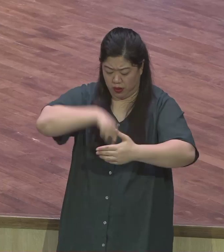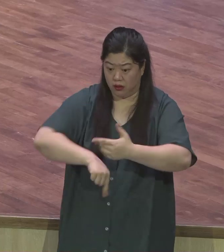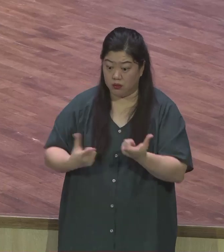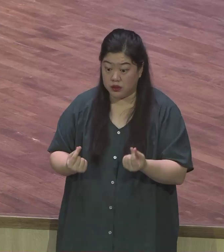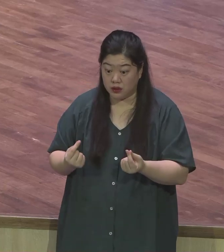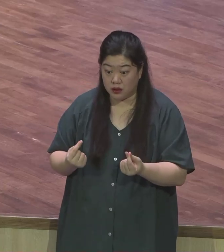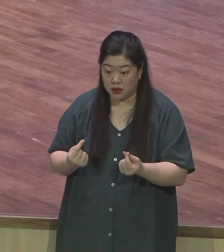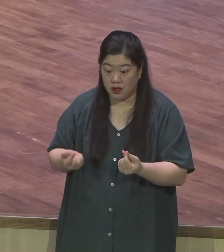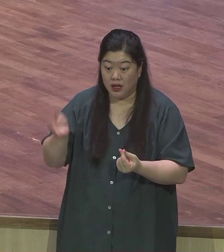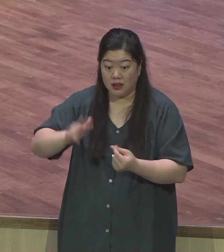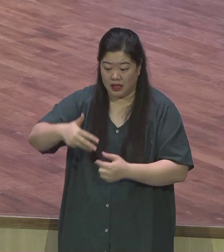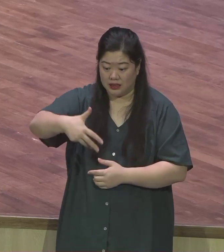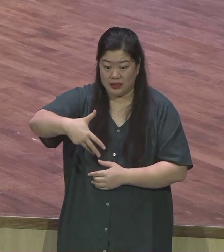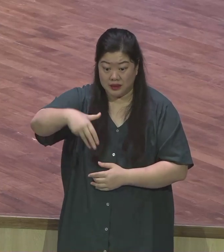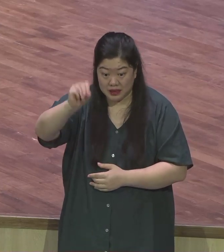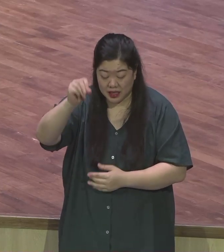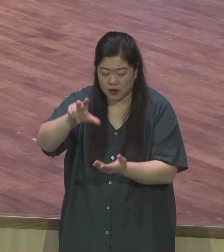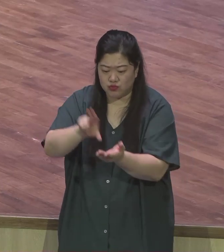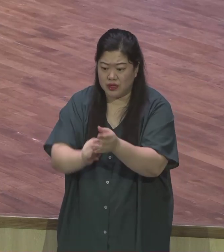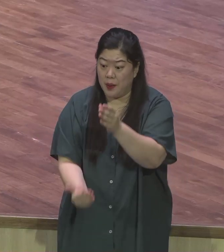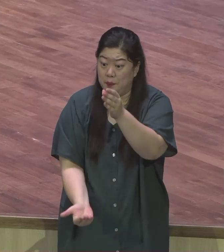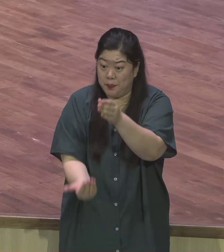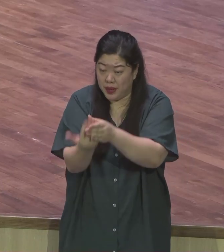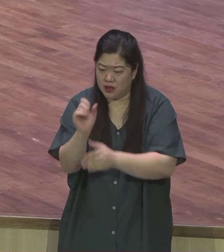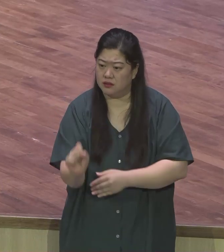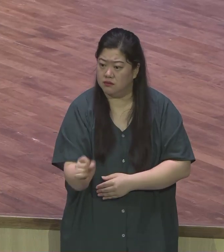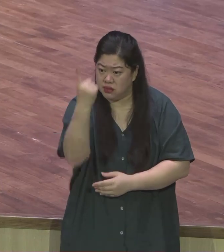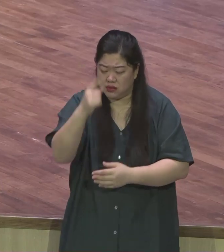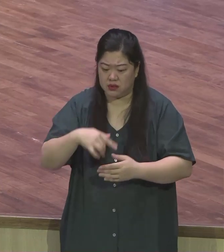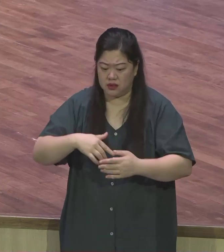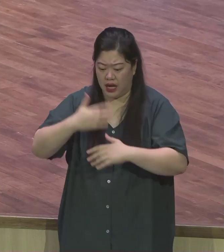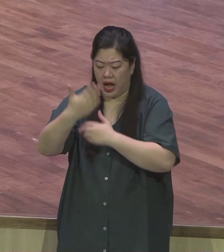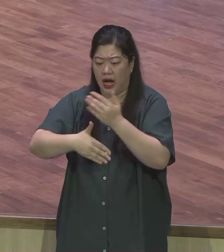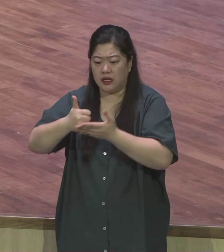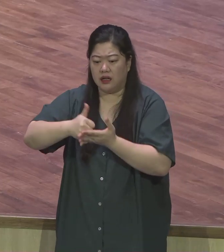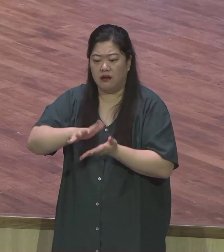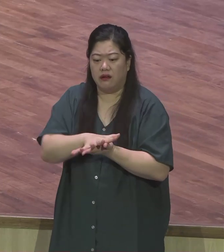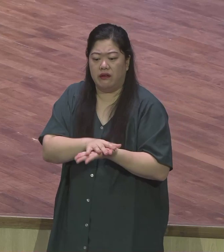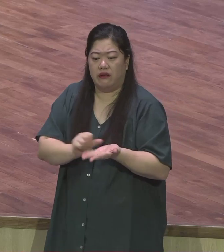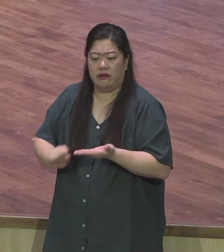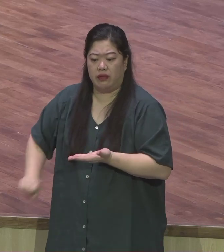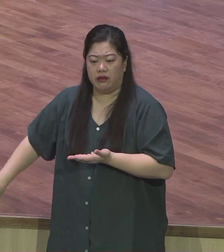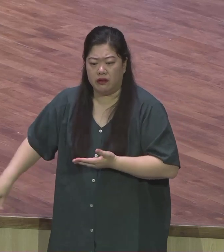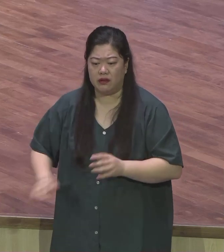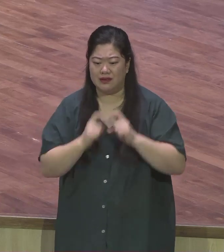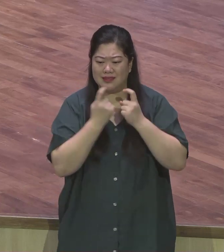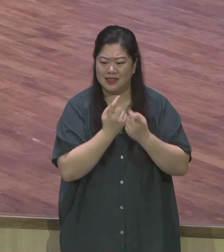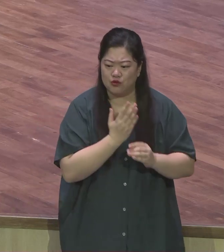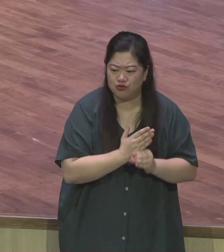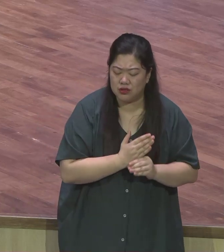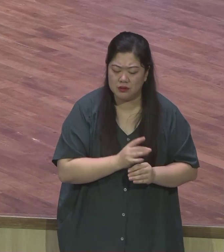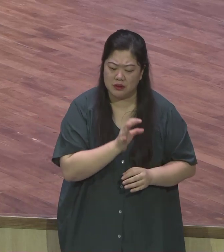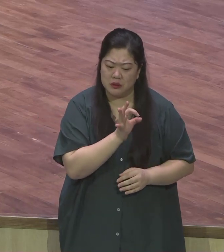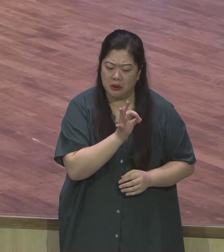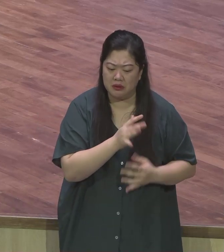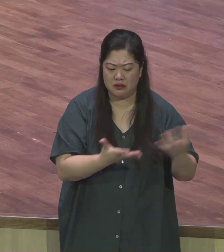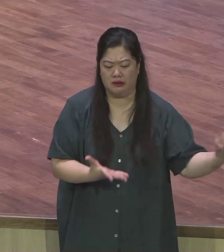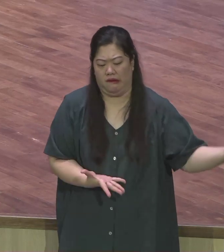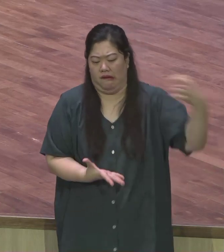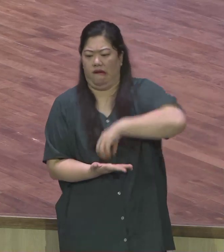자기중심, 물질중심, 성공중심을 기준한 계산법을 살아가고 있습니다 사실은 불신자를 탓할 것이 아무것도 없는 것이